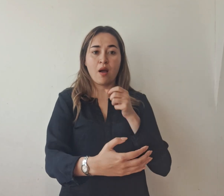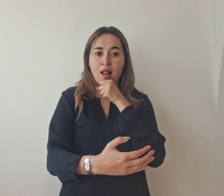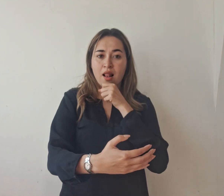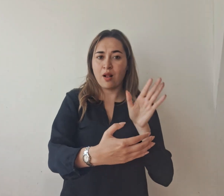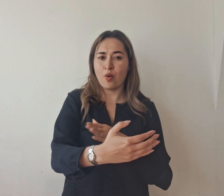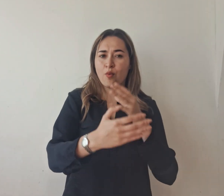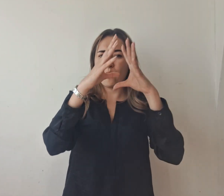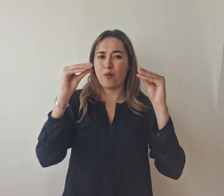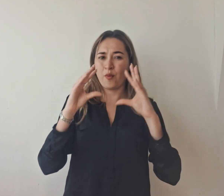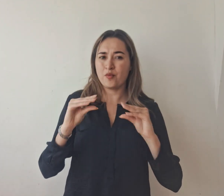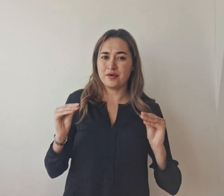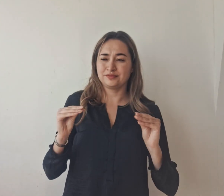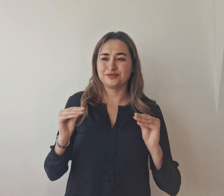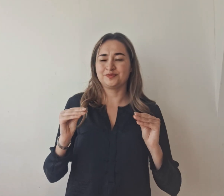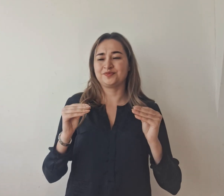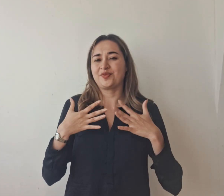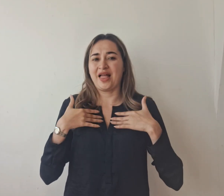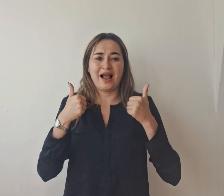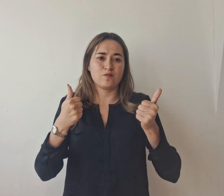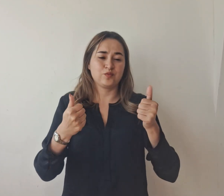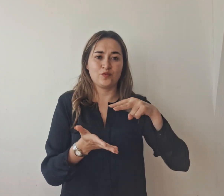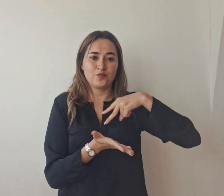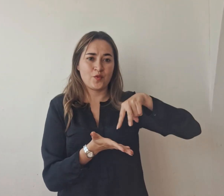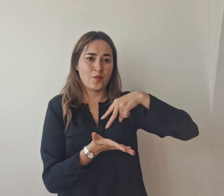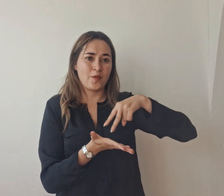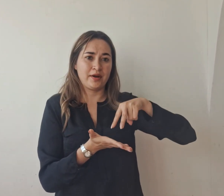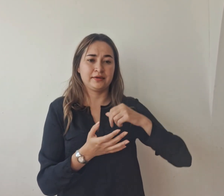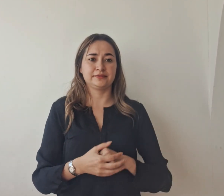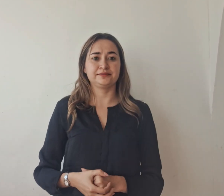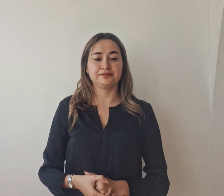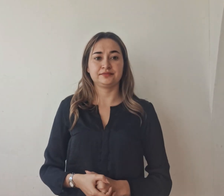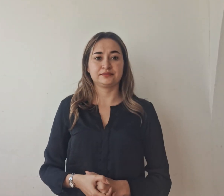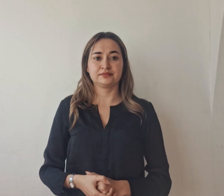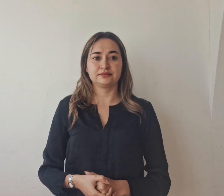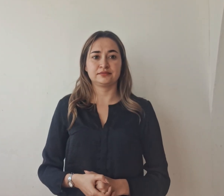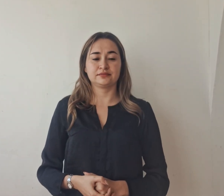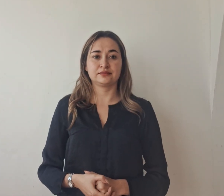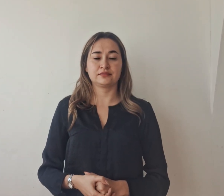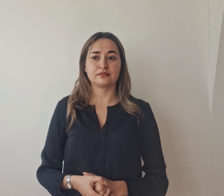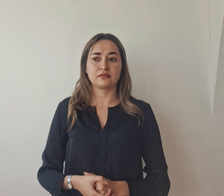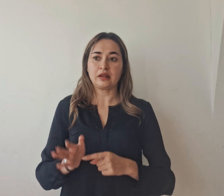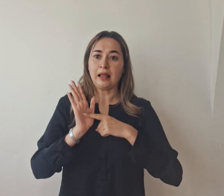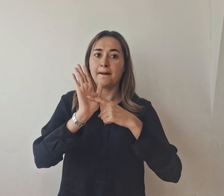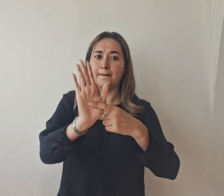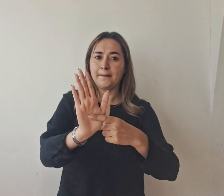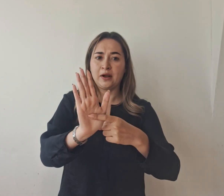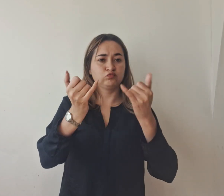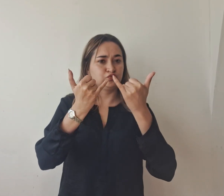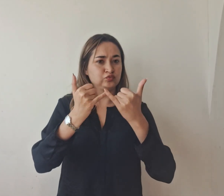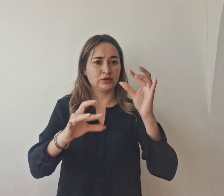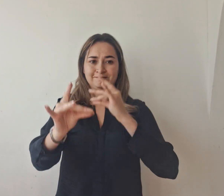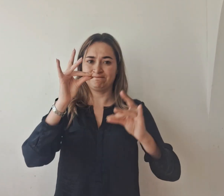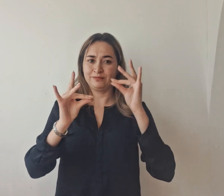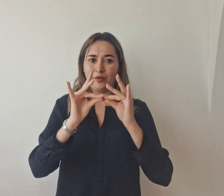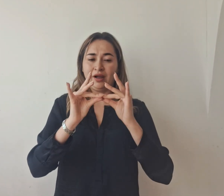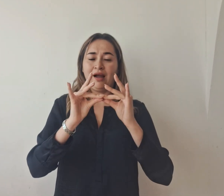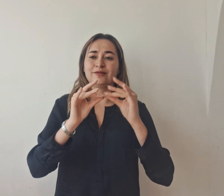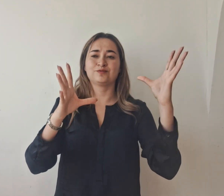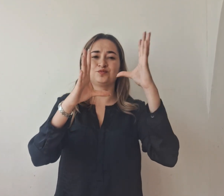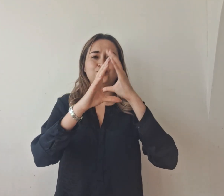velada llena de alegría, baile y celebración. La presentación fue el cierre perfecto para una noche que reafirmó